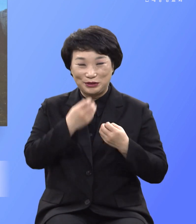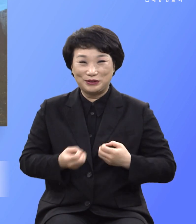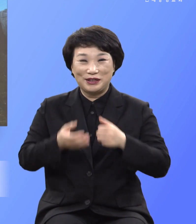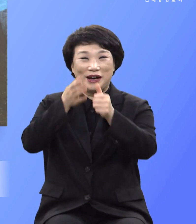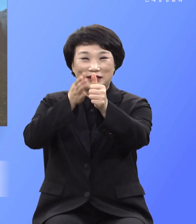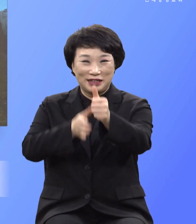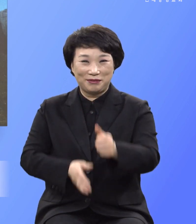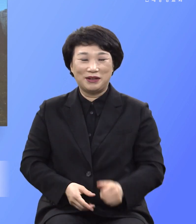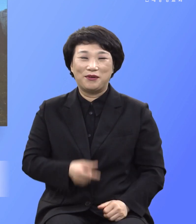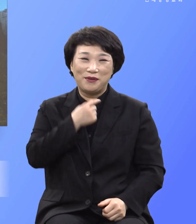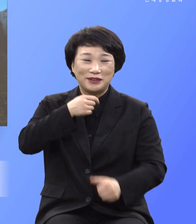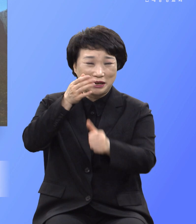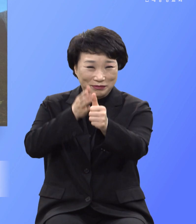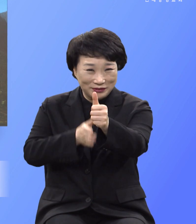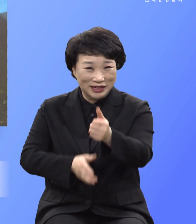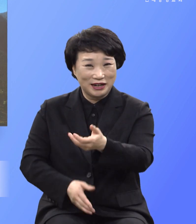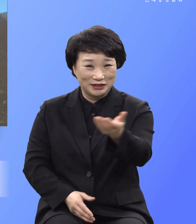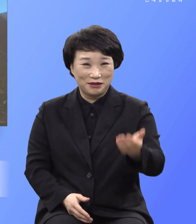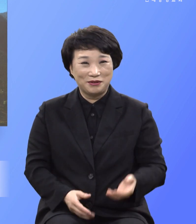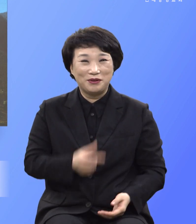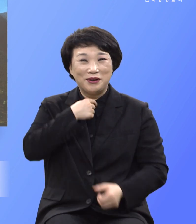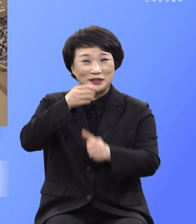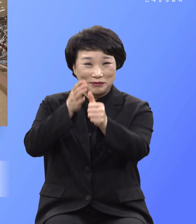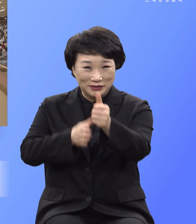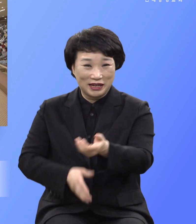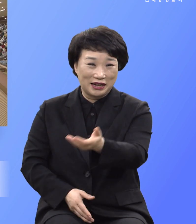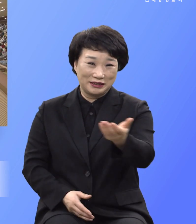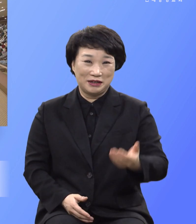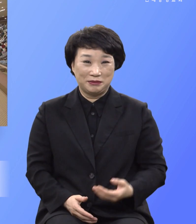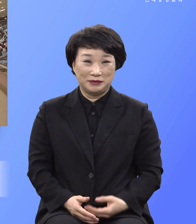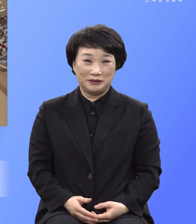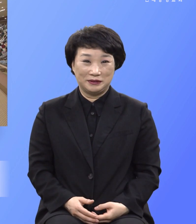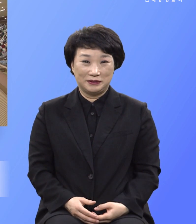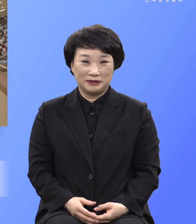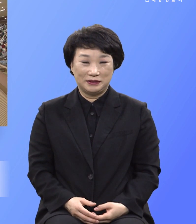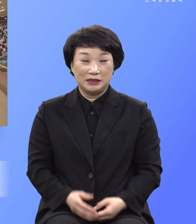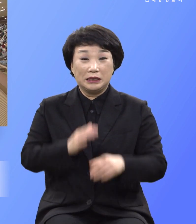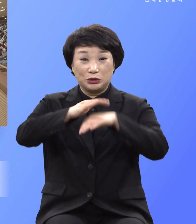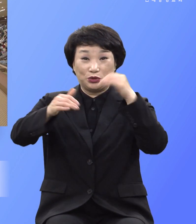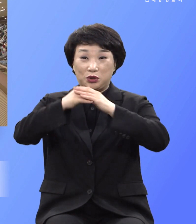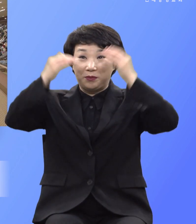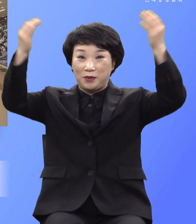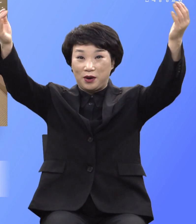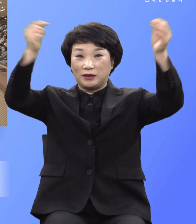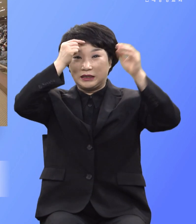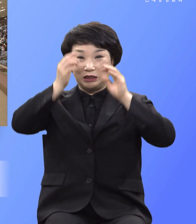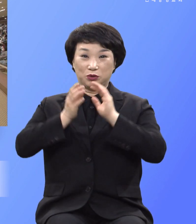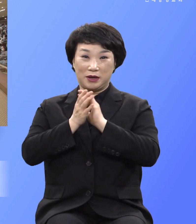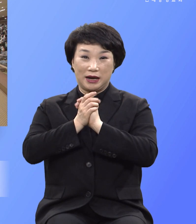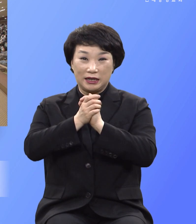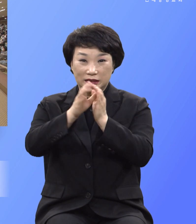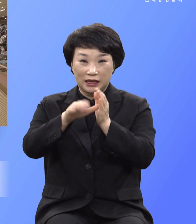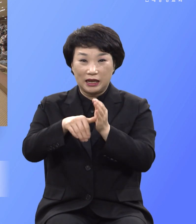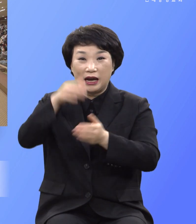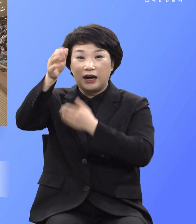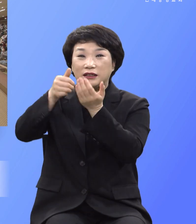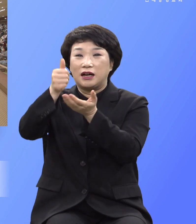축원합니다 축원합니다 축원합니다 두 손 번쩍 들고 하나님 우리